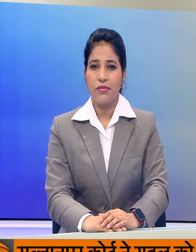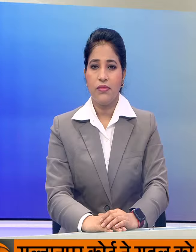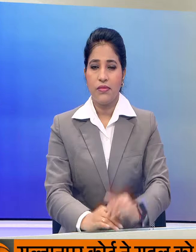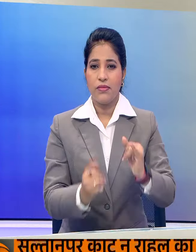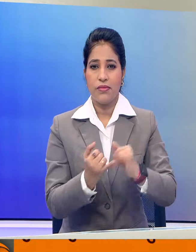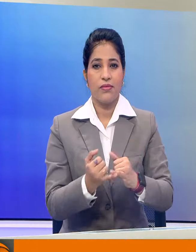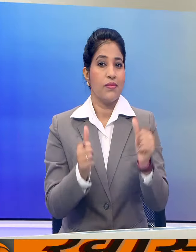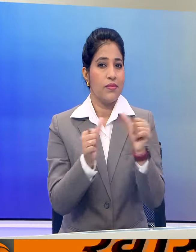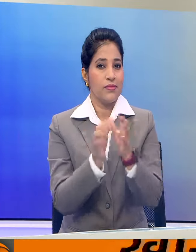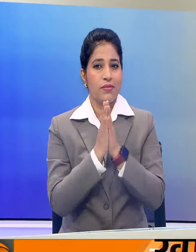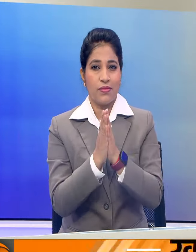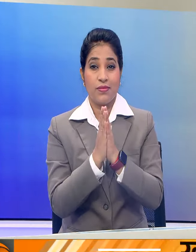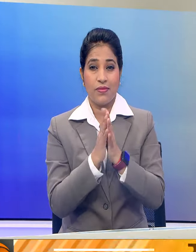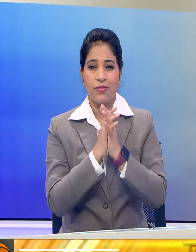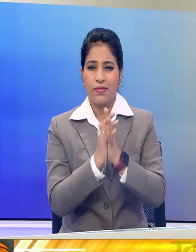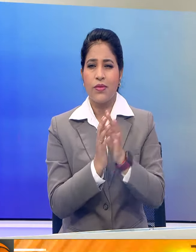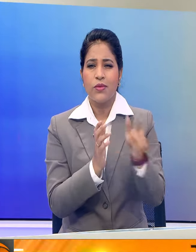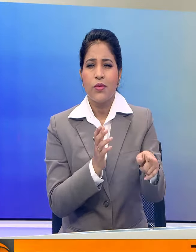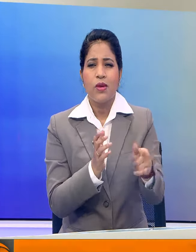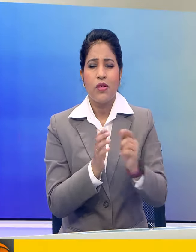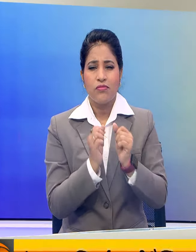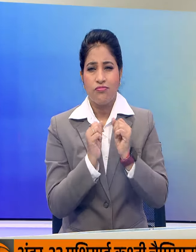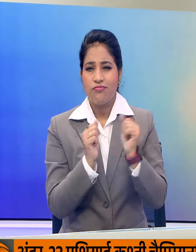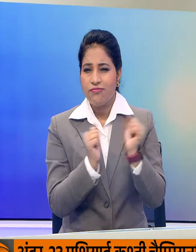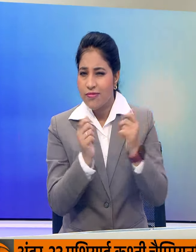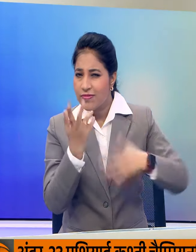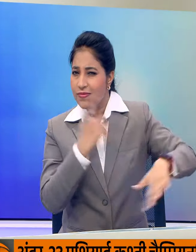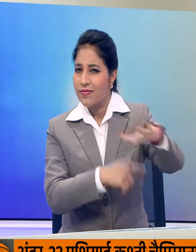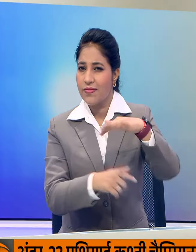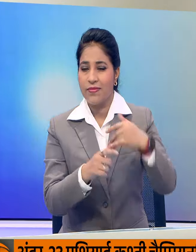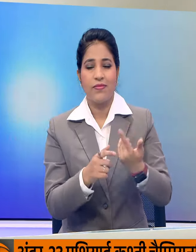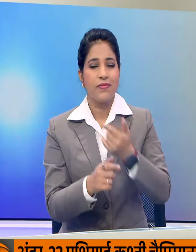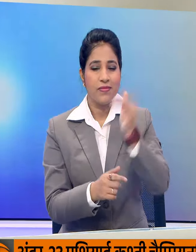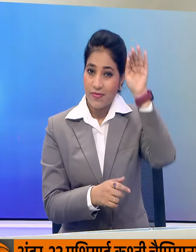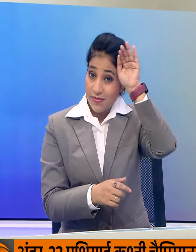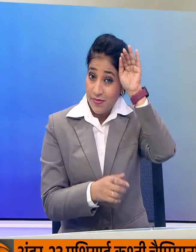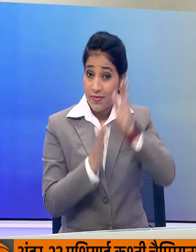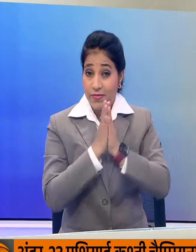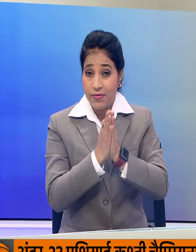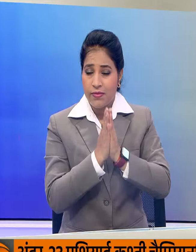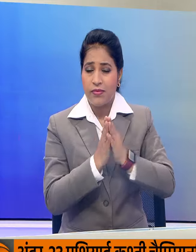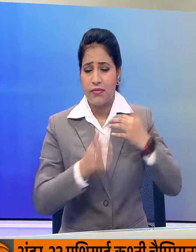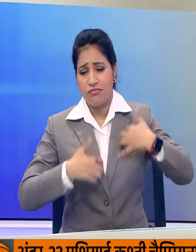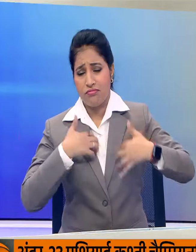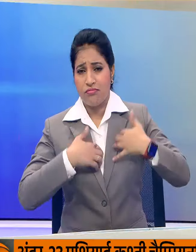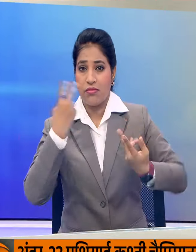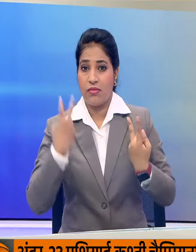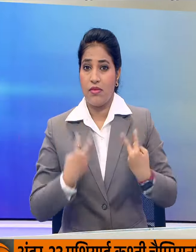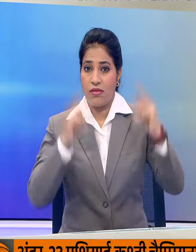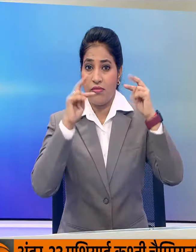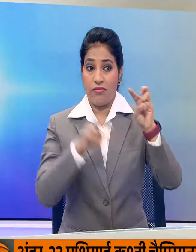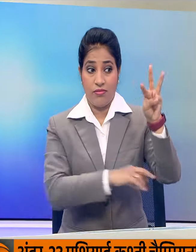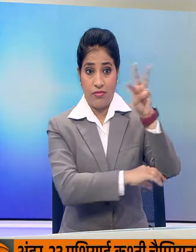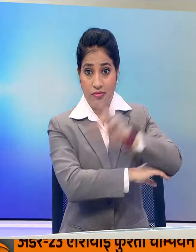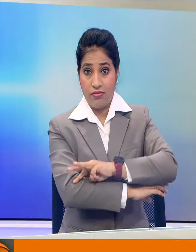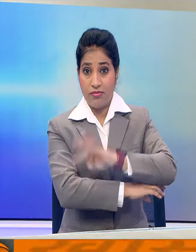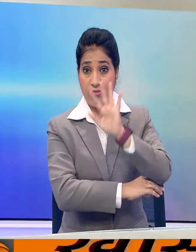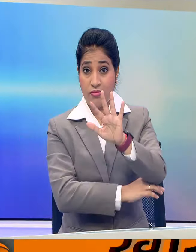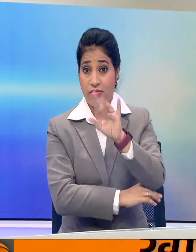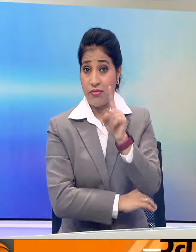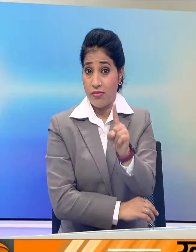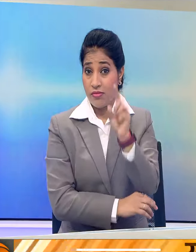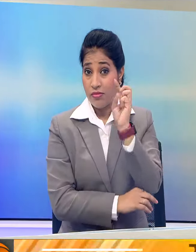श्री अमरनात जी आत्रा के लिए देशपर से आ रहे शिव भक्तों में उच्छा चरम पर है तीन दिन में 51